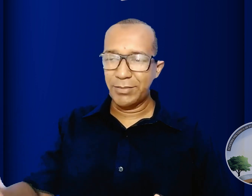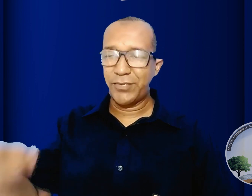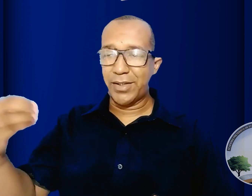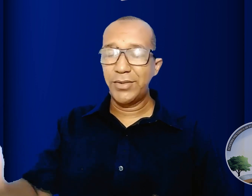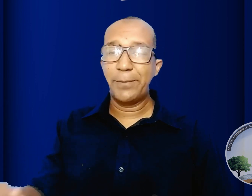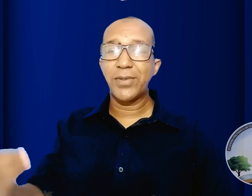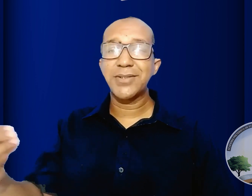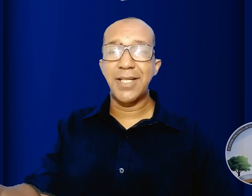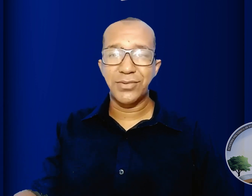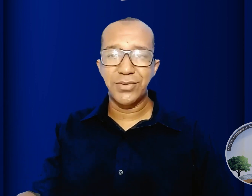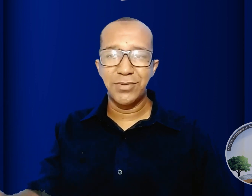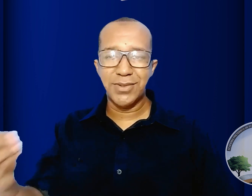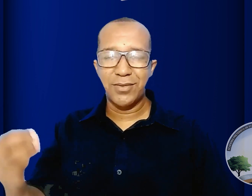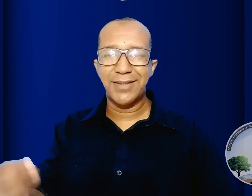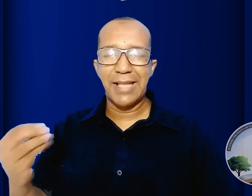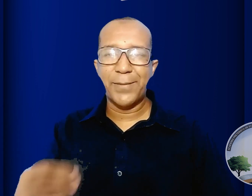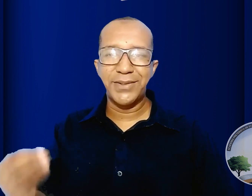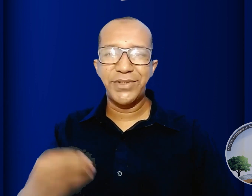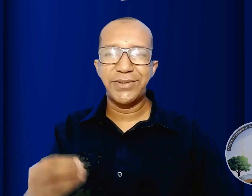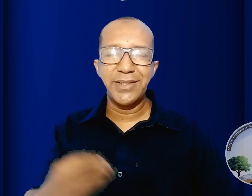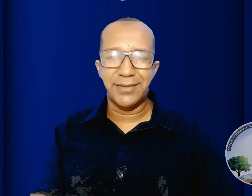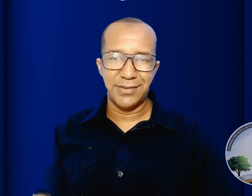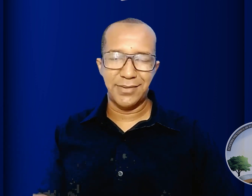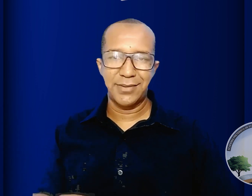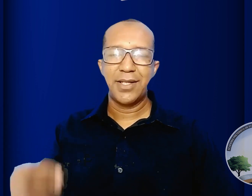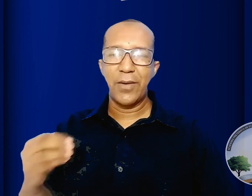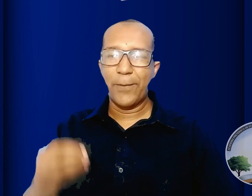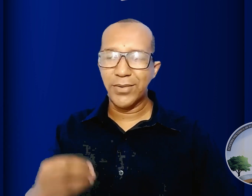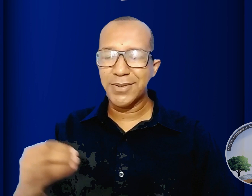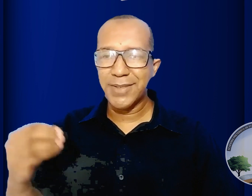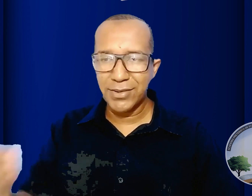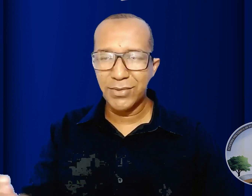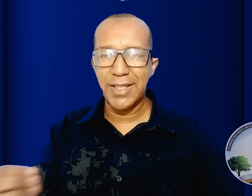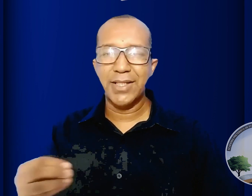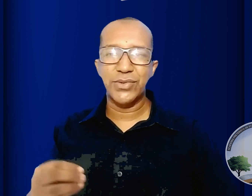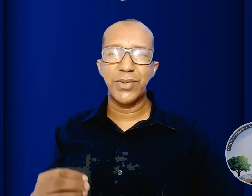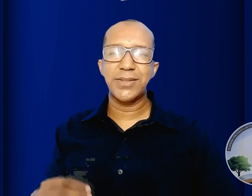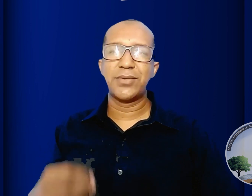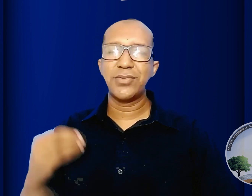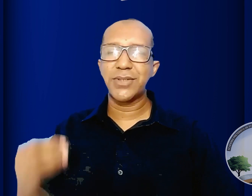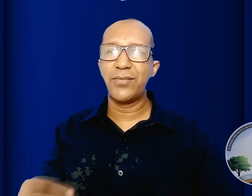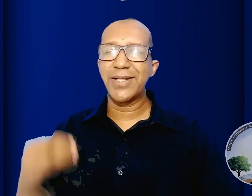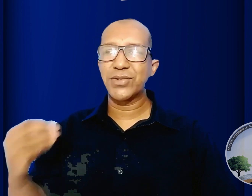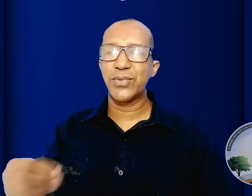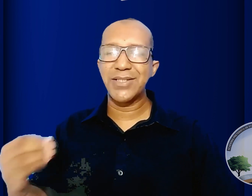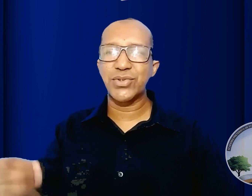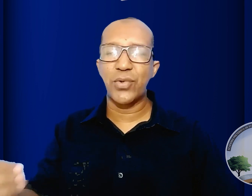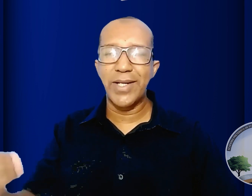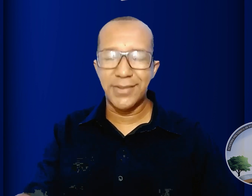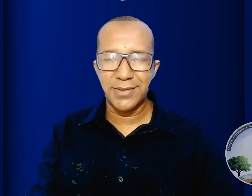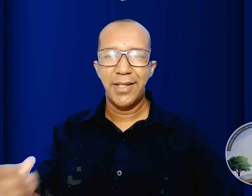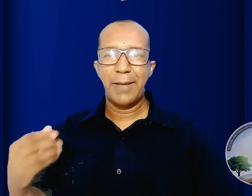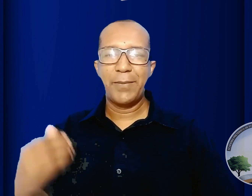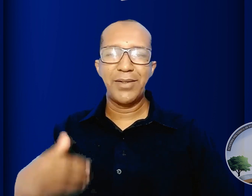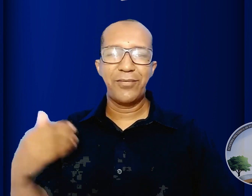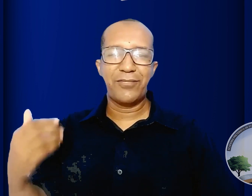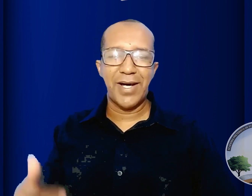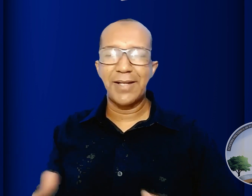falando de processos não são etapas distintas é um processo da ressurreição não são ressurreições a Bíblia não fala